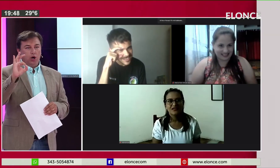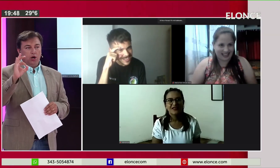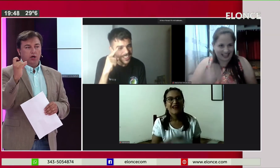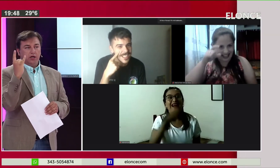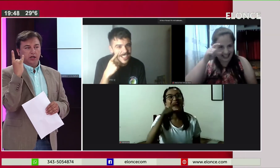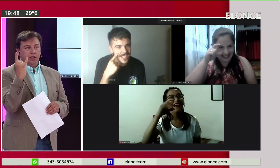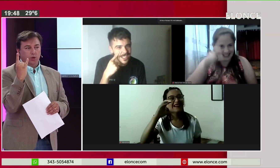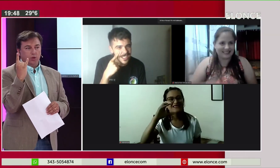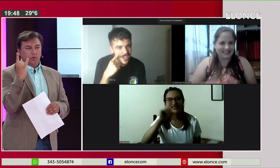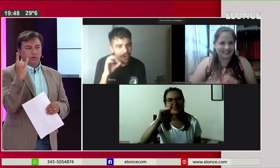Y U.